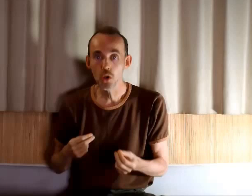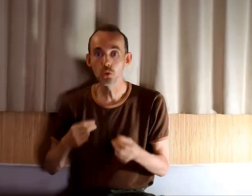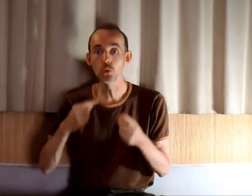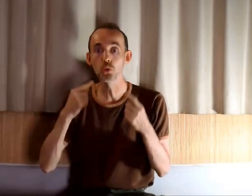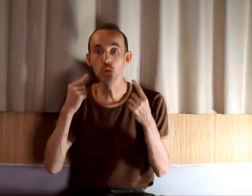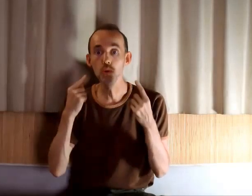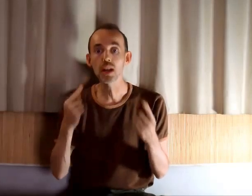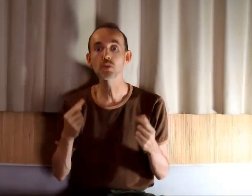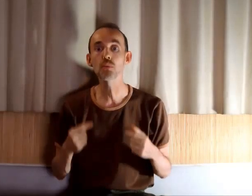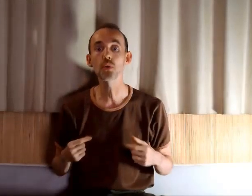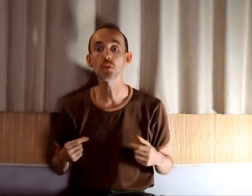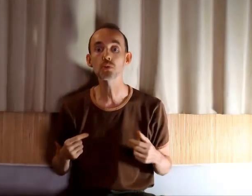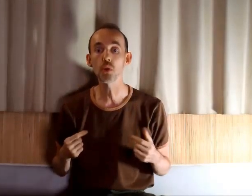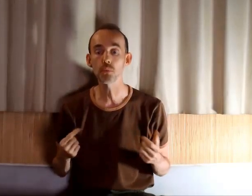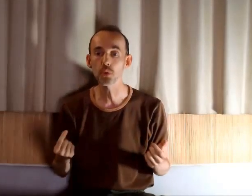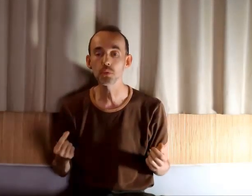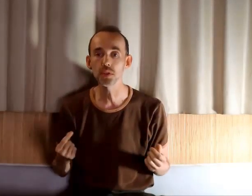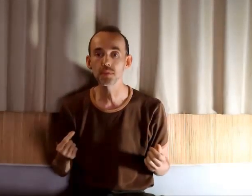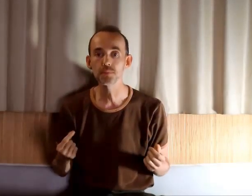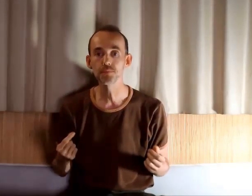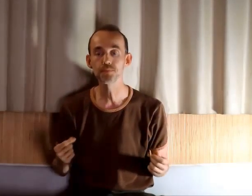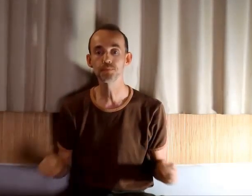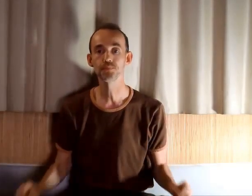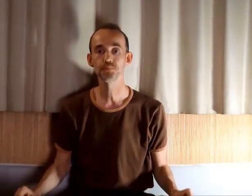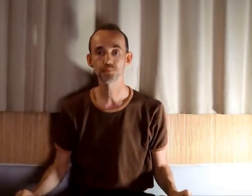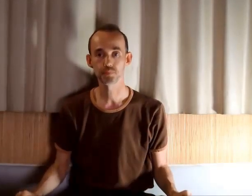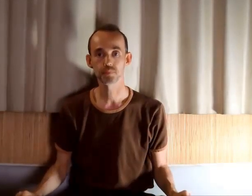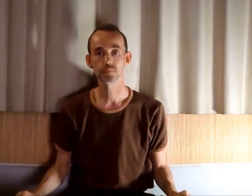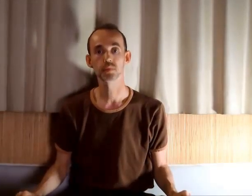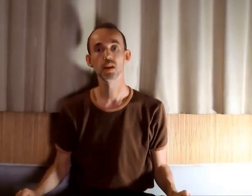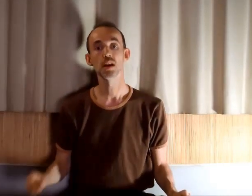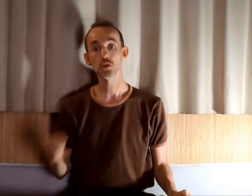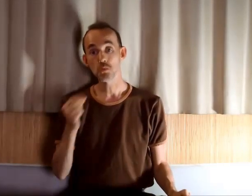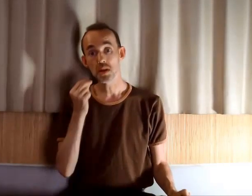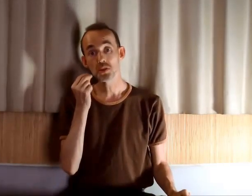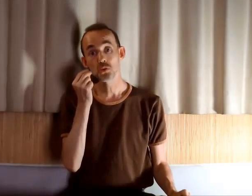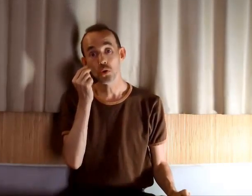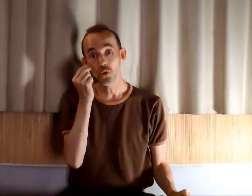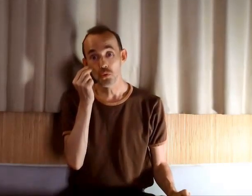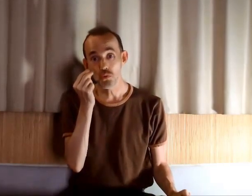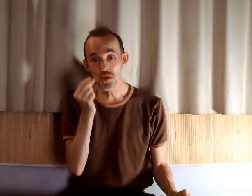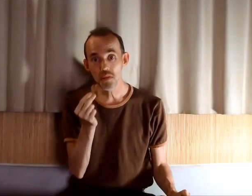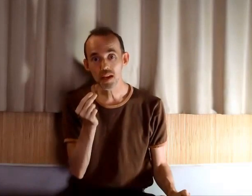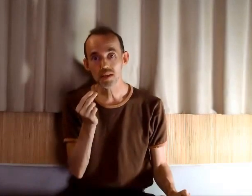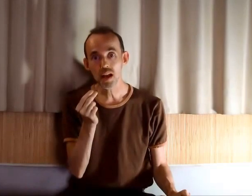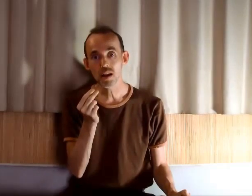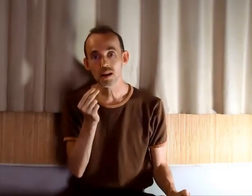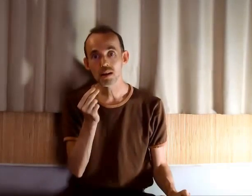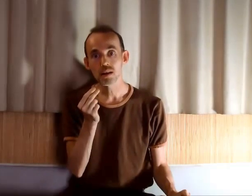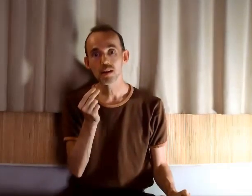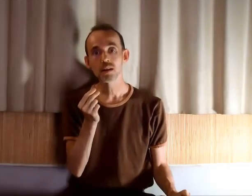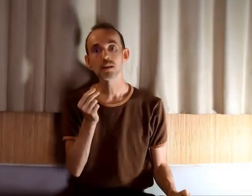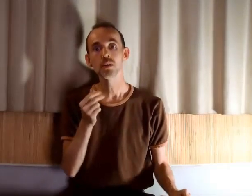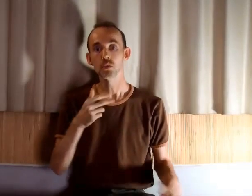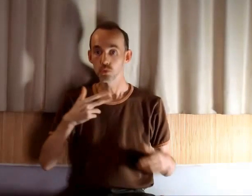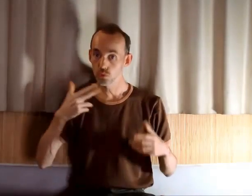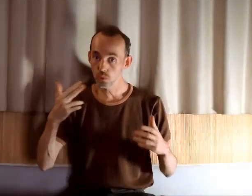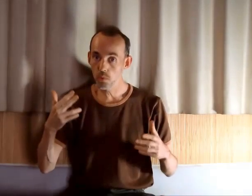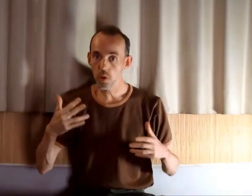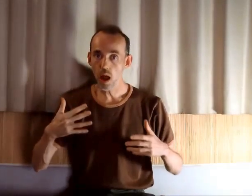de toute la souffrance dans votre vie. C'est une blessure universelle. Tout le monde